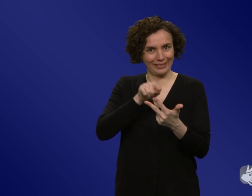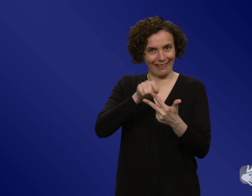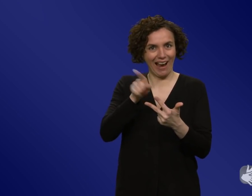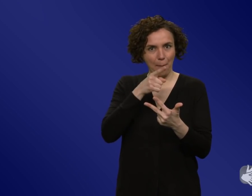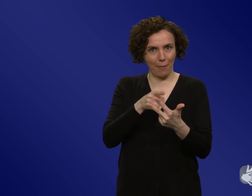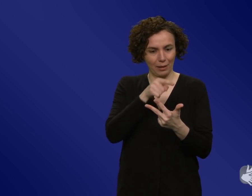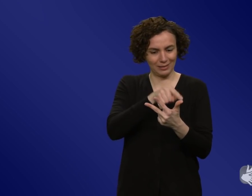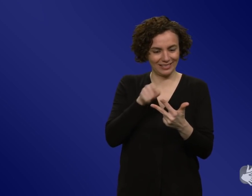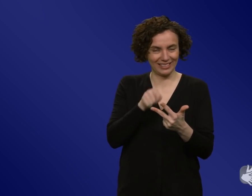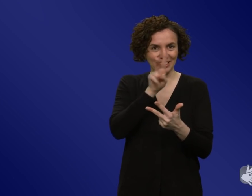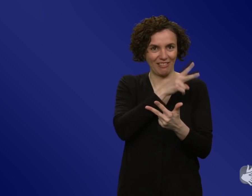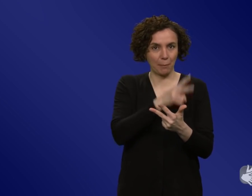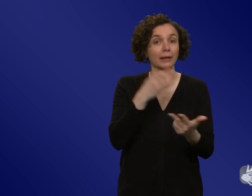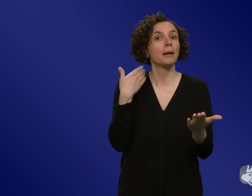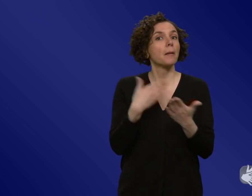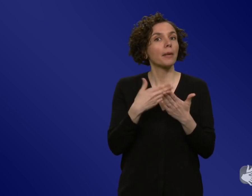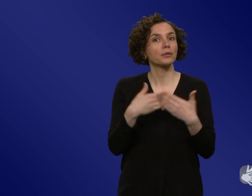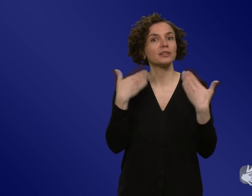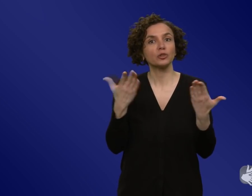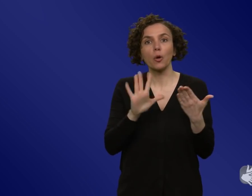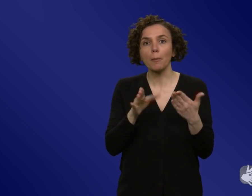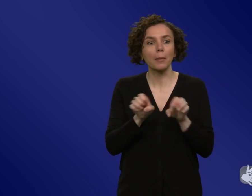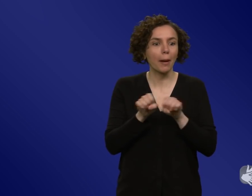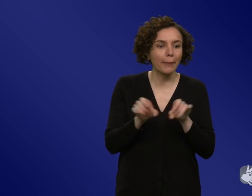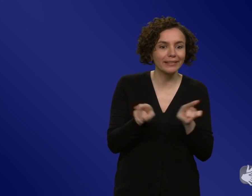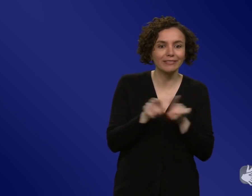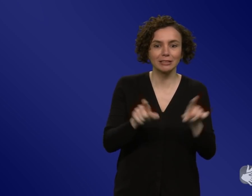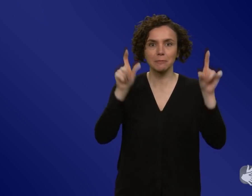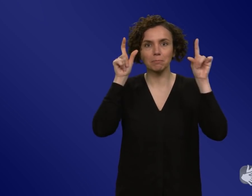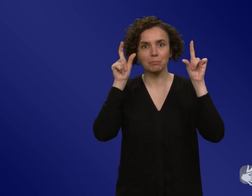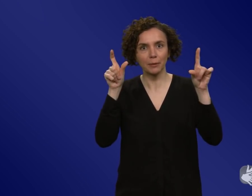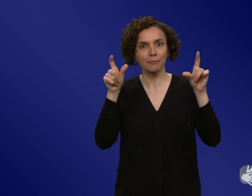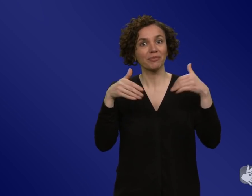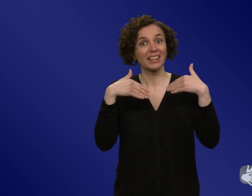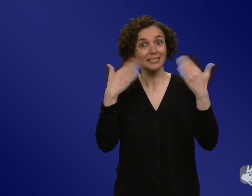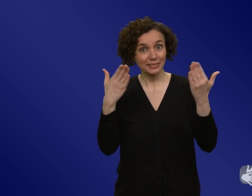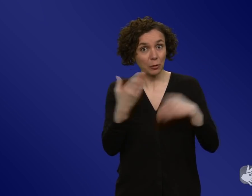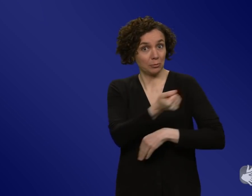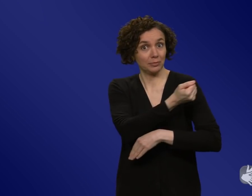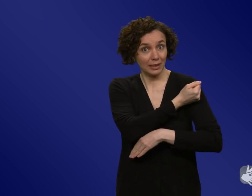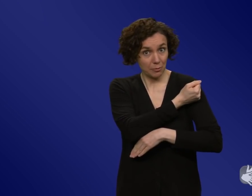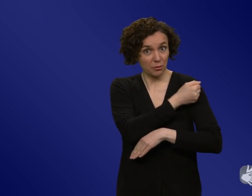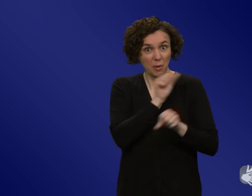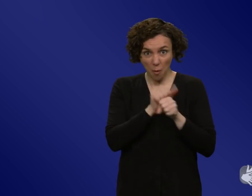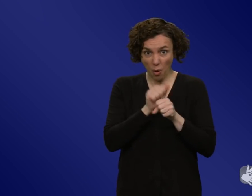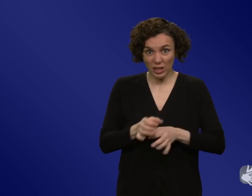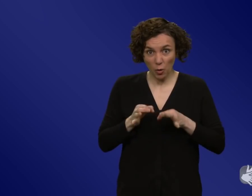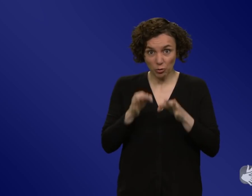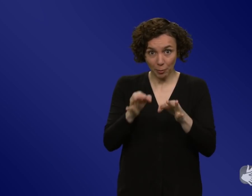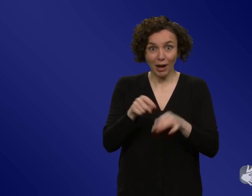macht Impfen unfruchtbar? Fragezeichen und dann gibt es einen Teaser, die Covimo-Studie zeigt, die Hälfte ist sich nie sicher. Dann macht das vielleicht viele Klicks, aber